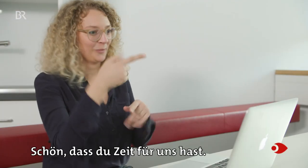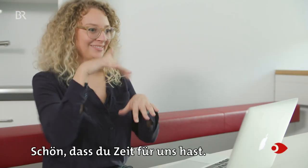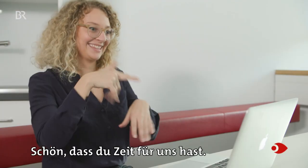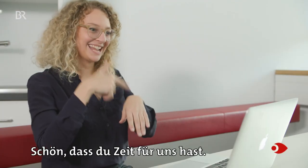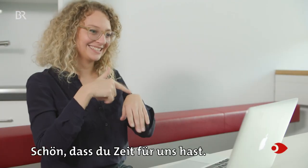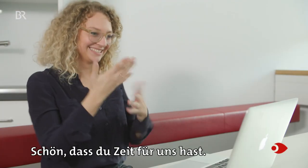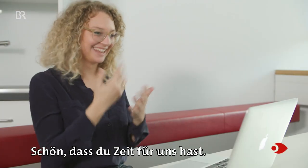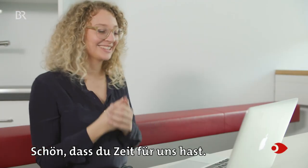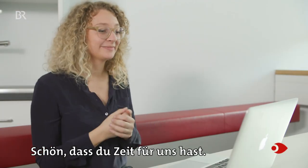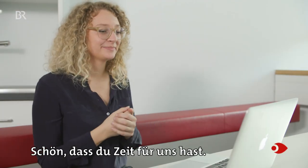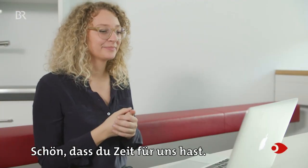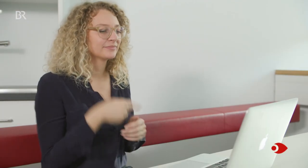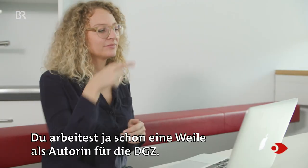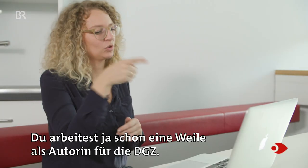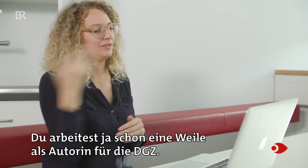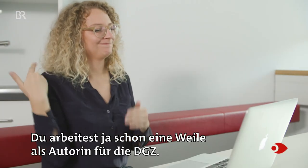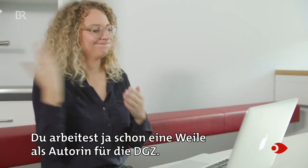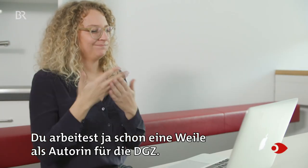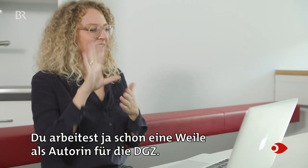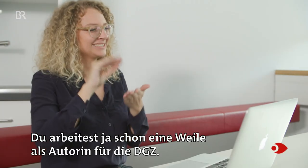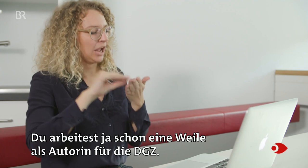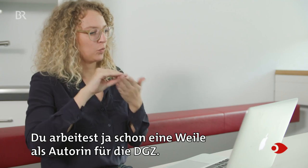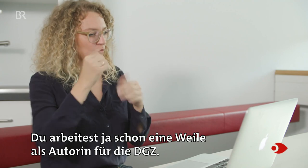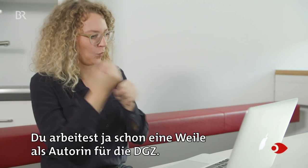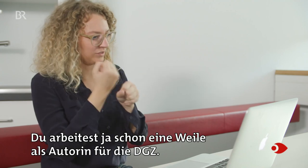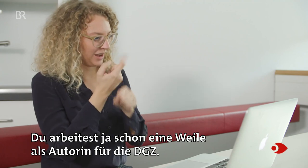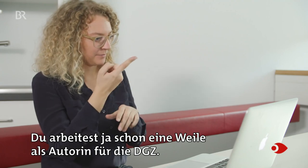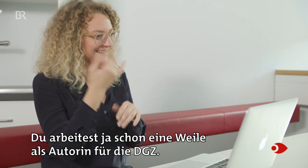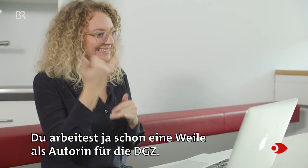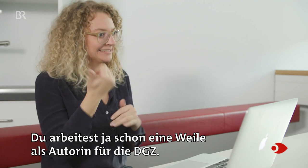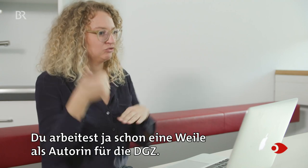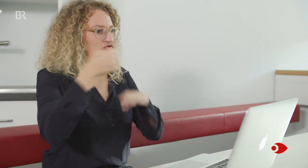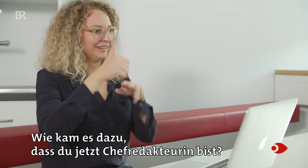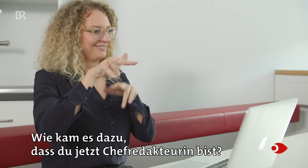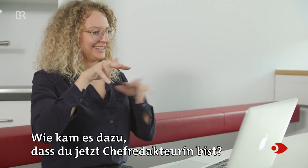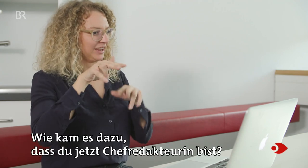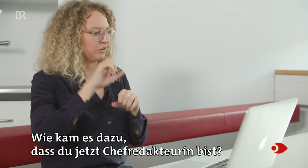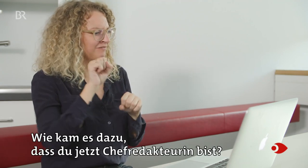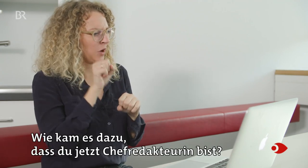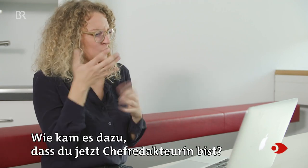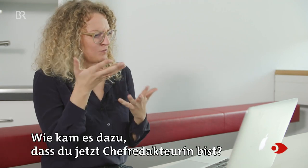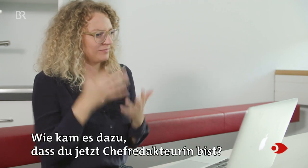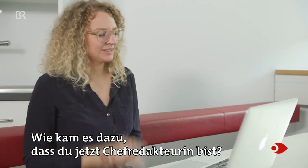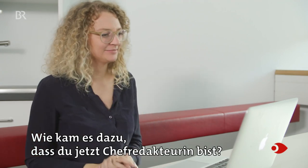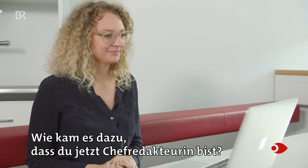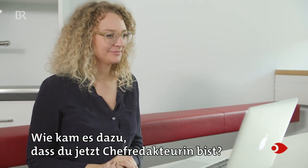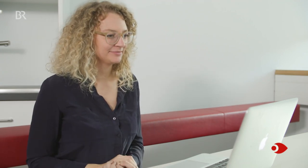Schön, dass du Zeit für uns hast. Du arbeitest ja schon eine Weile als Autorin für die DGZ. Wie kam es dazu, dass du jetzt Chefredakteurin bist?